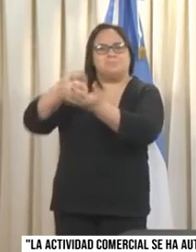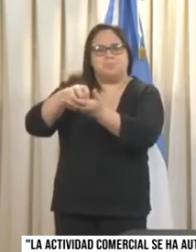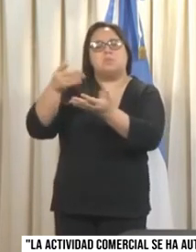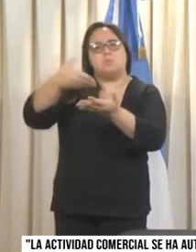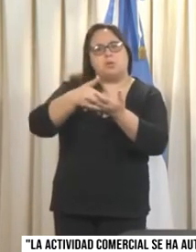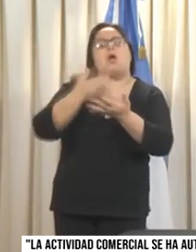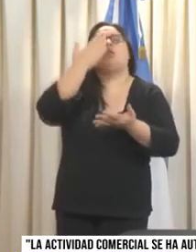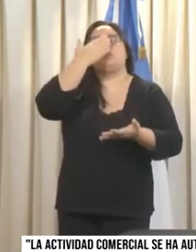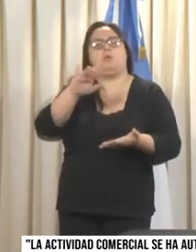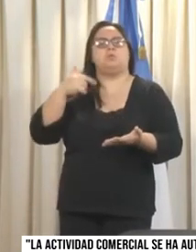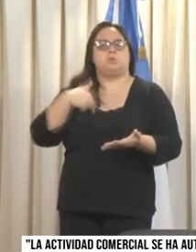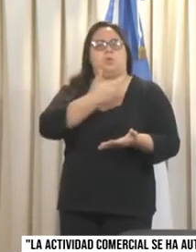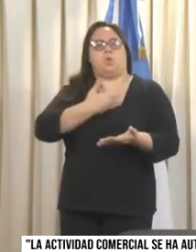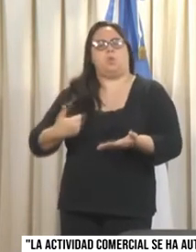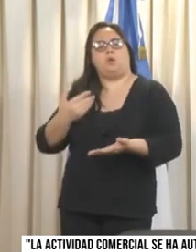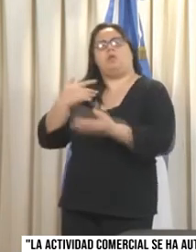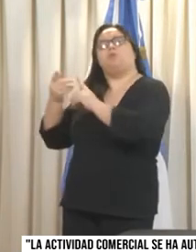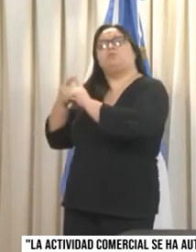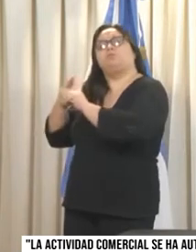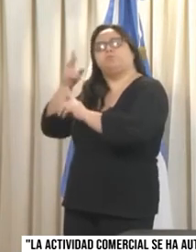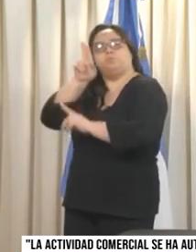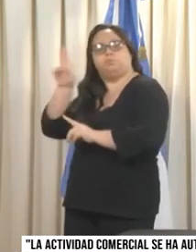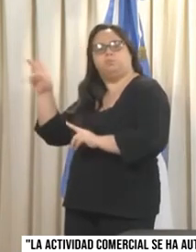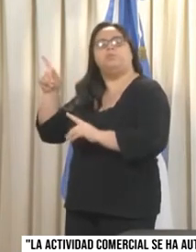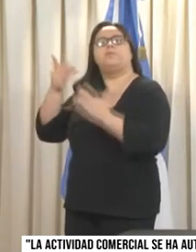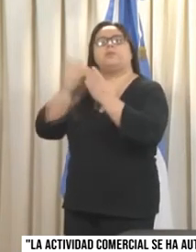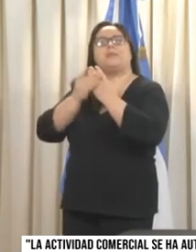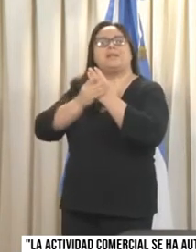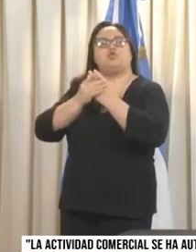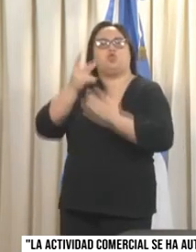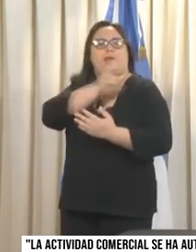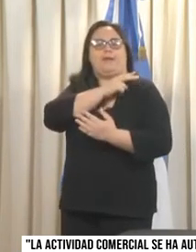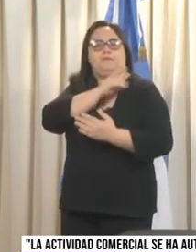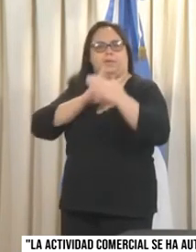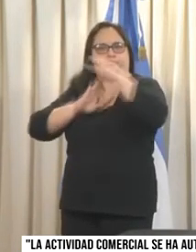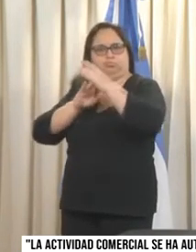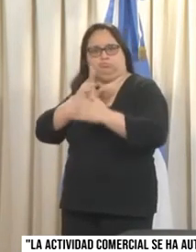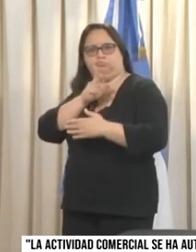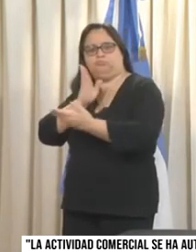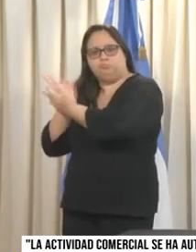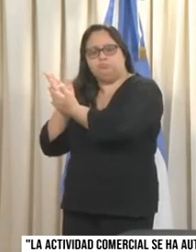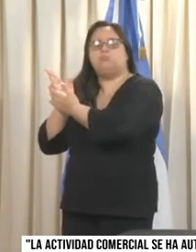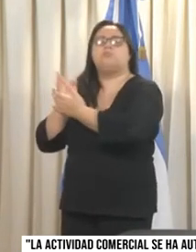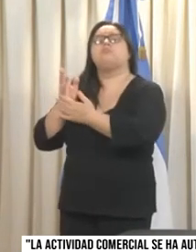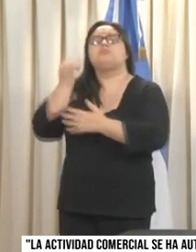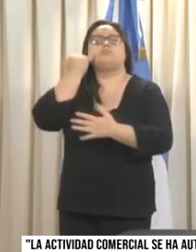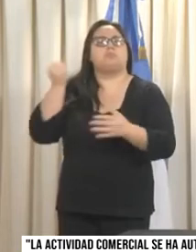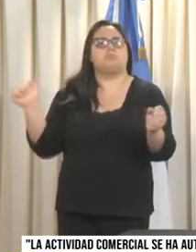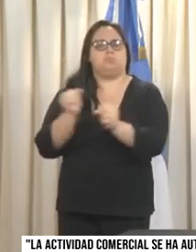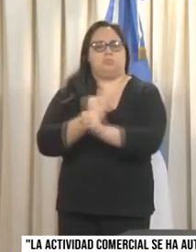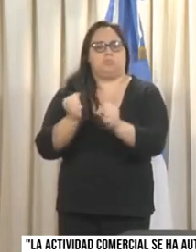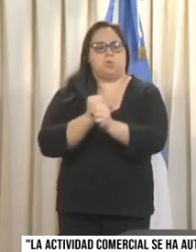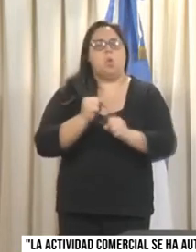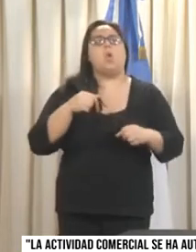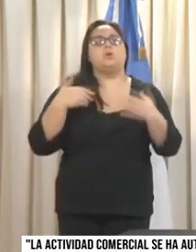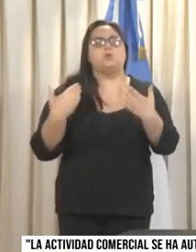Santiago Cafiero. Esta nueva excepción de esta nueva actividad en la provincia de Salta, como dijo ayer el gobernador, tiene que ver justamente